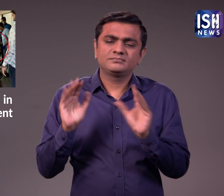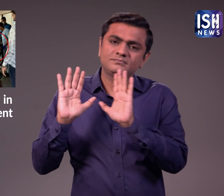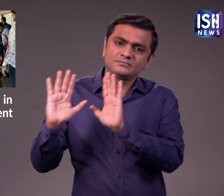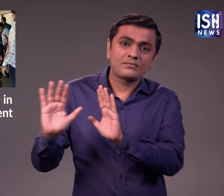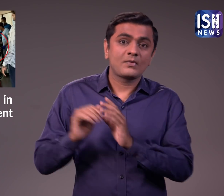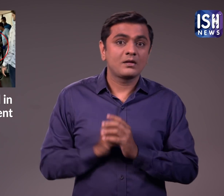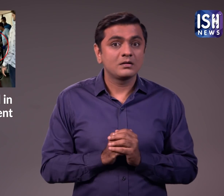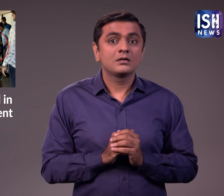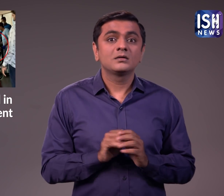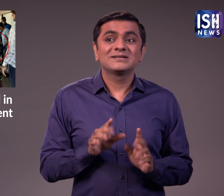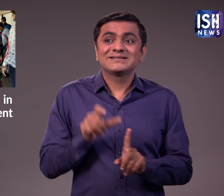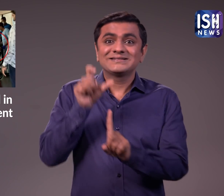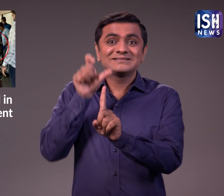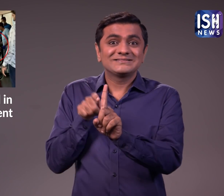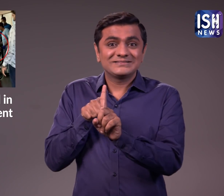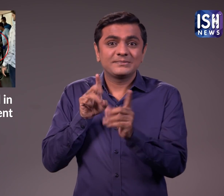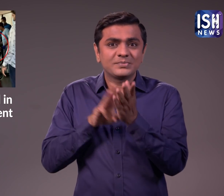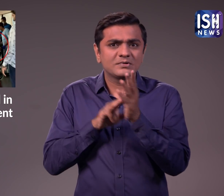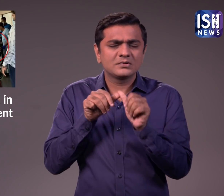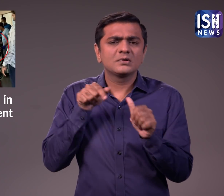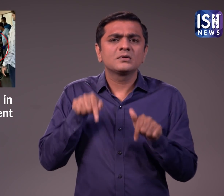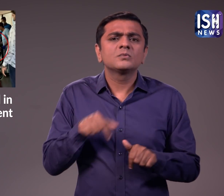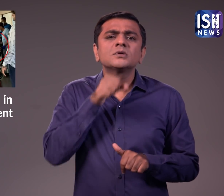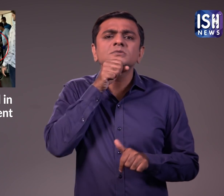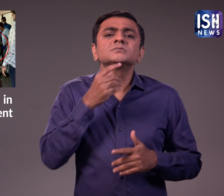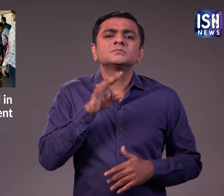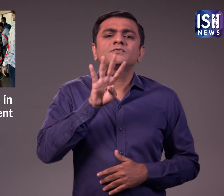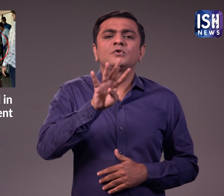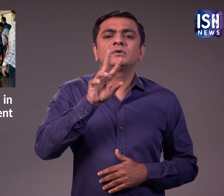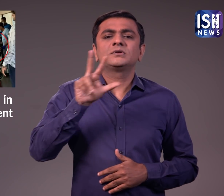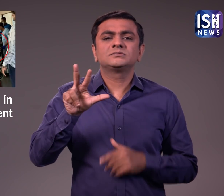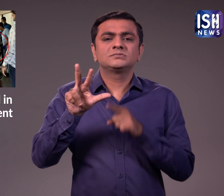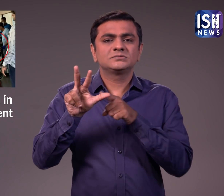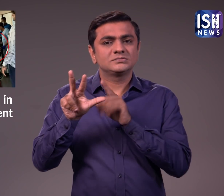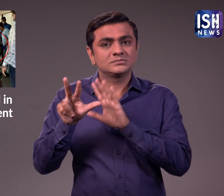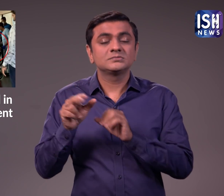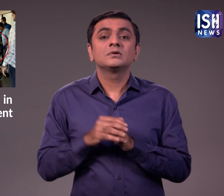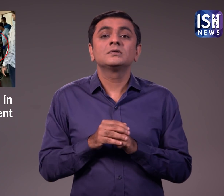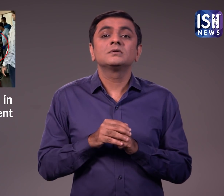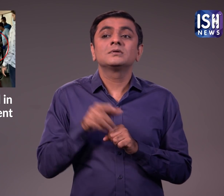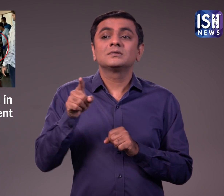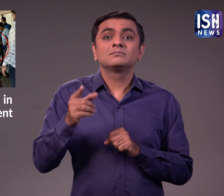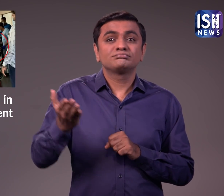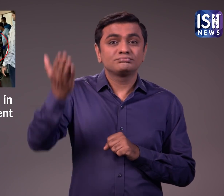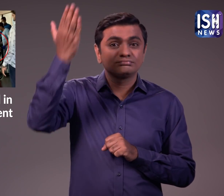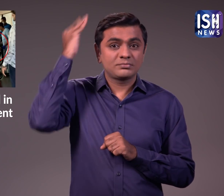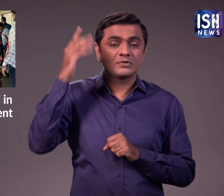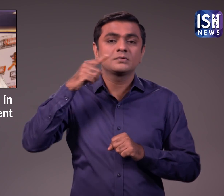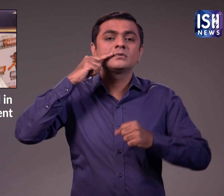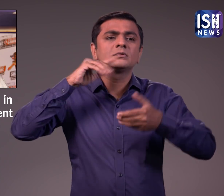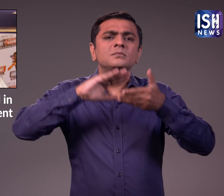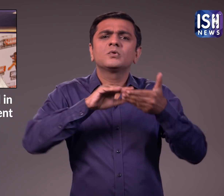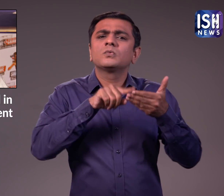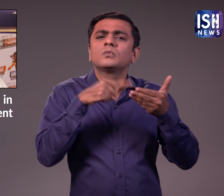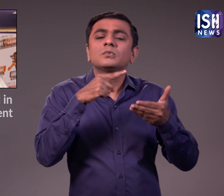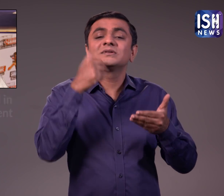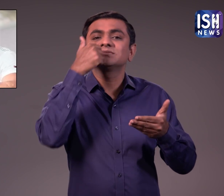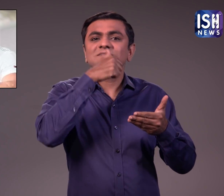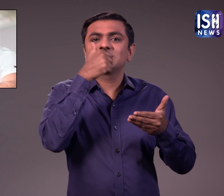जाएगी। 38 साल की मलाइका ने 2016 में सलमान खान के